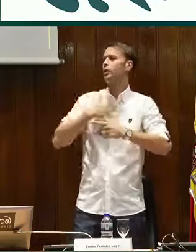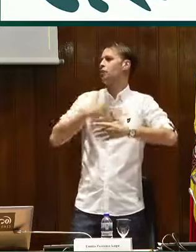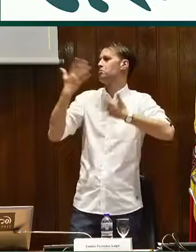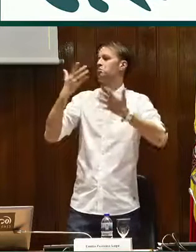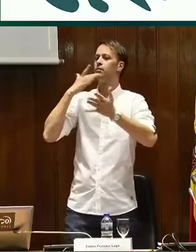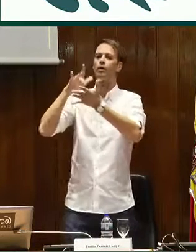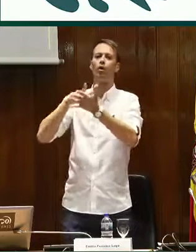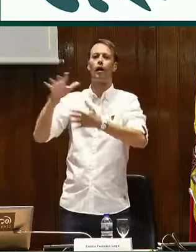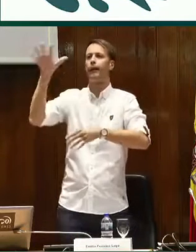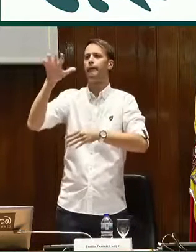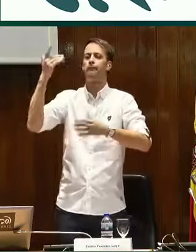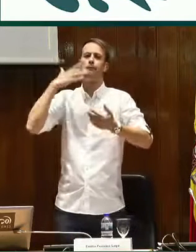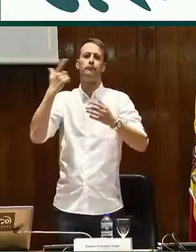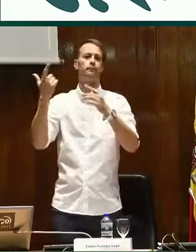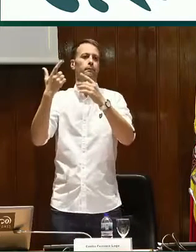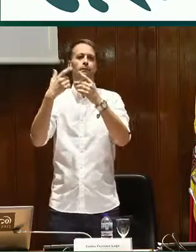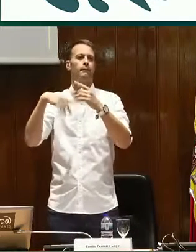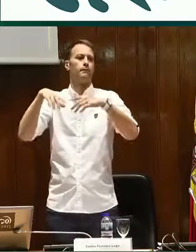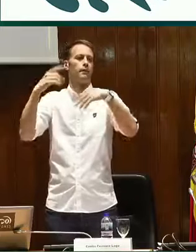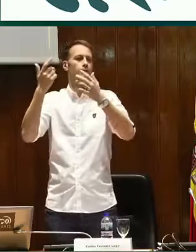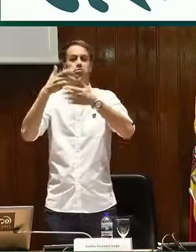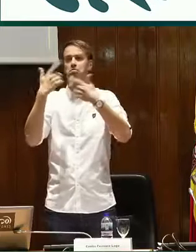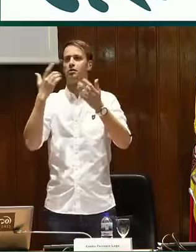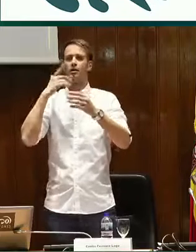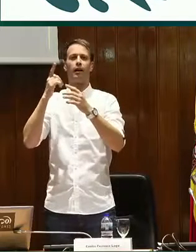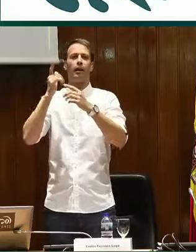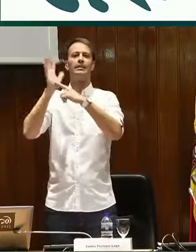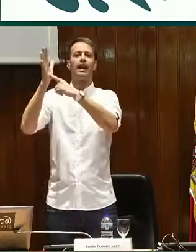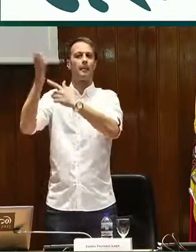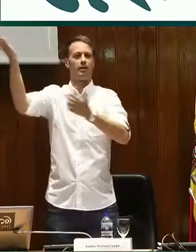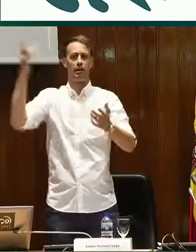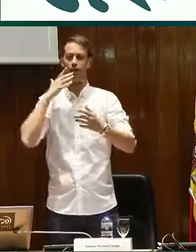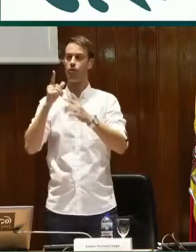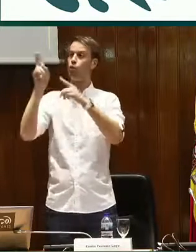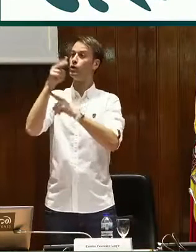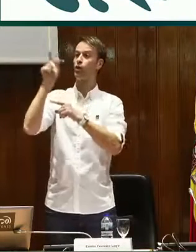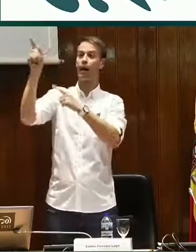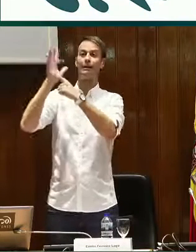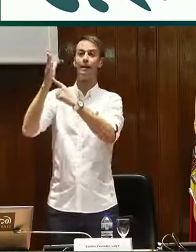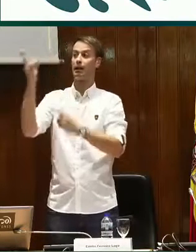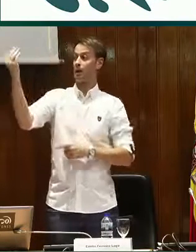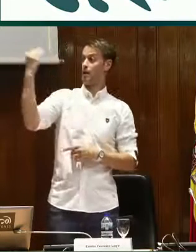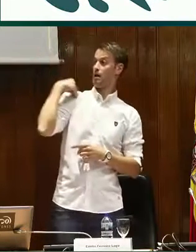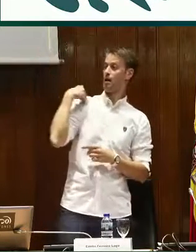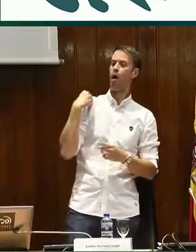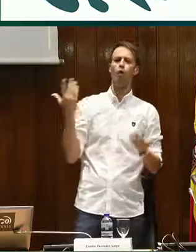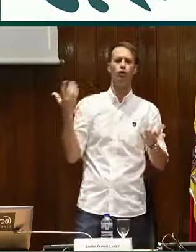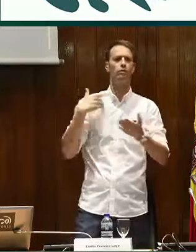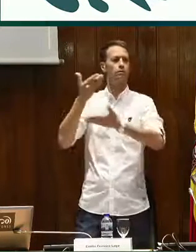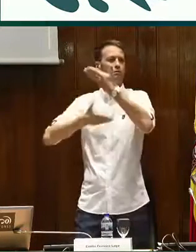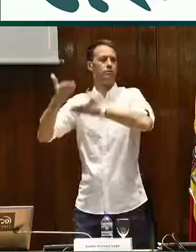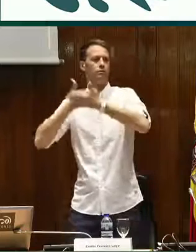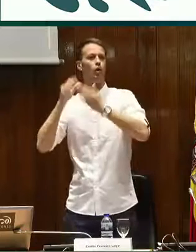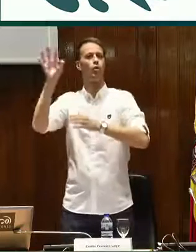respectivos territorios. En museos, en, pues no sé cómo decir, por ejemplo, en Castilla-La Mancha hay un museo que